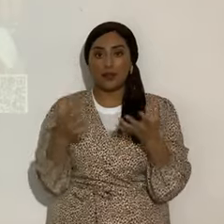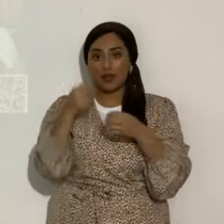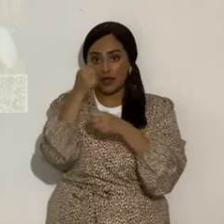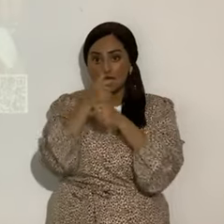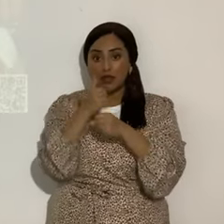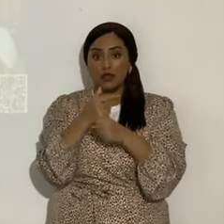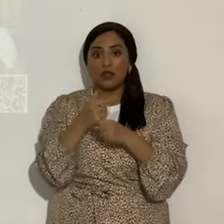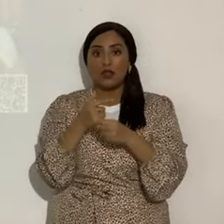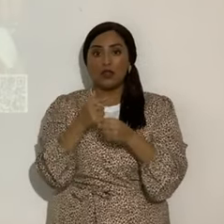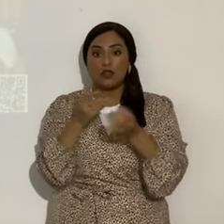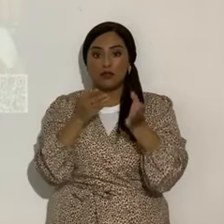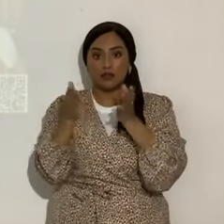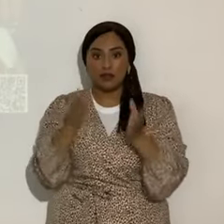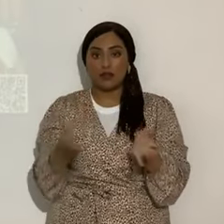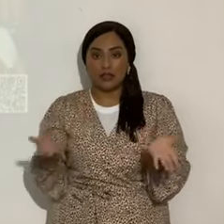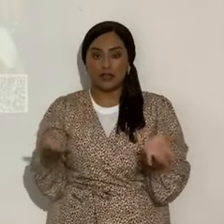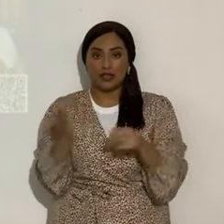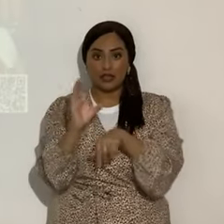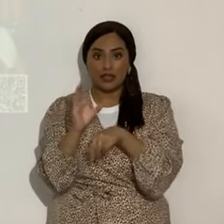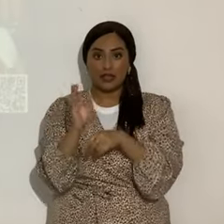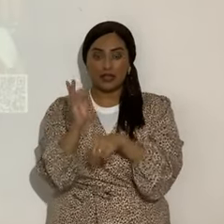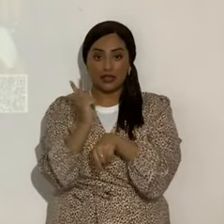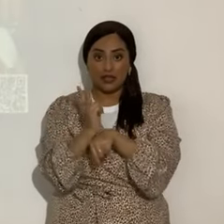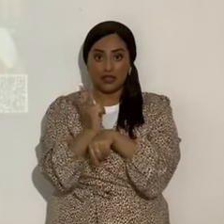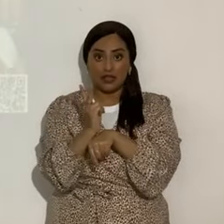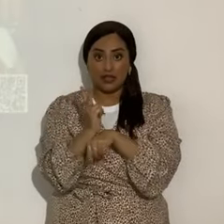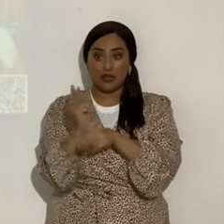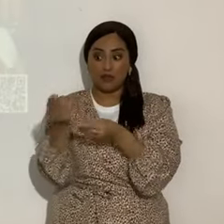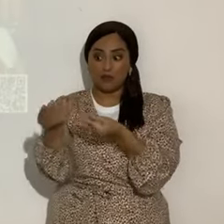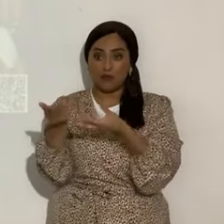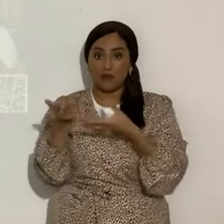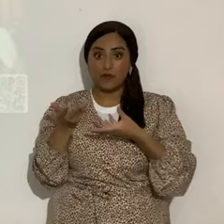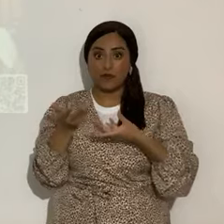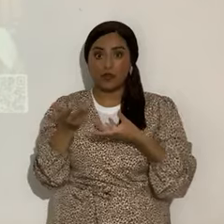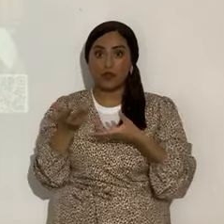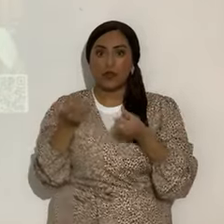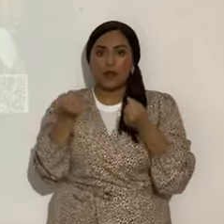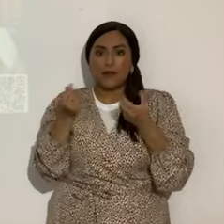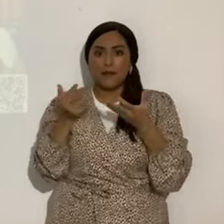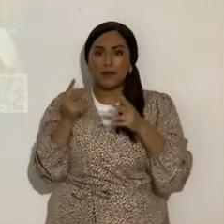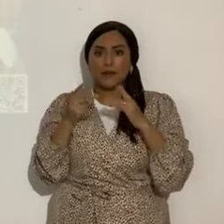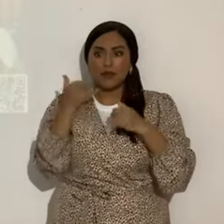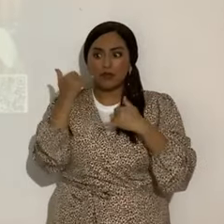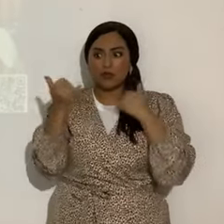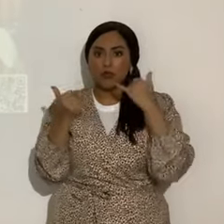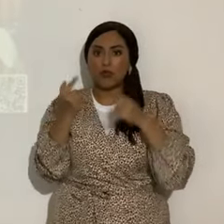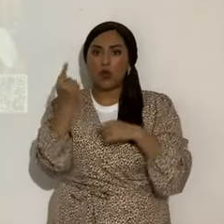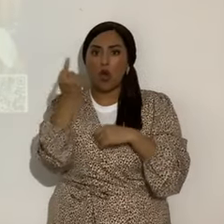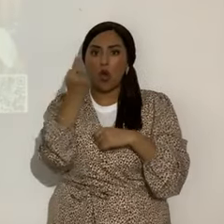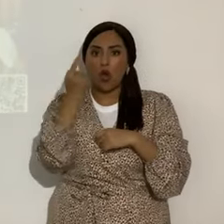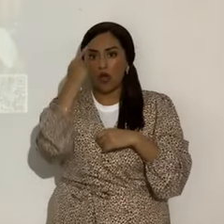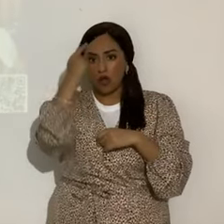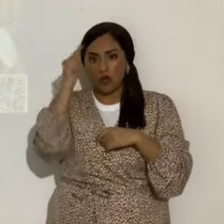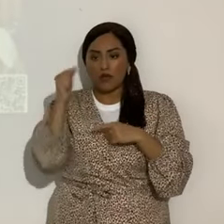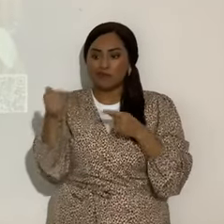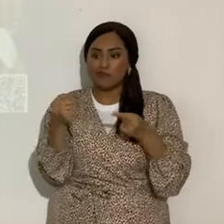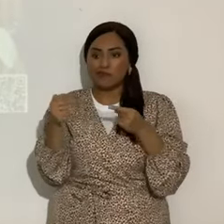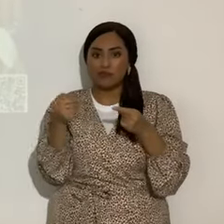consejeros y consejeras de la congregación local me dieron el reporte que estaban hablando muchas personas solamente para contender. Estaban